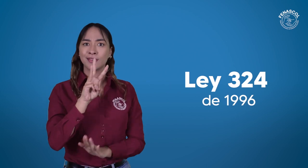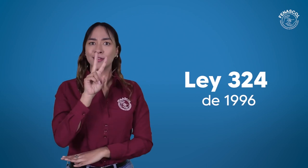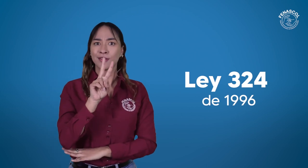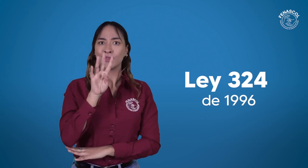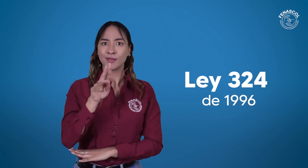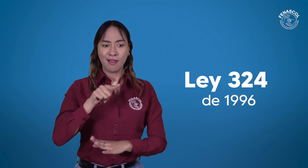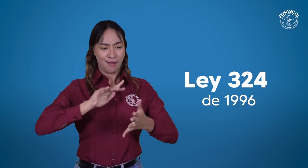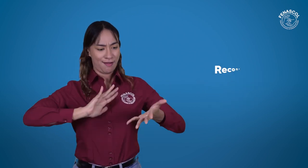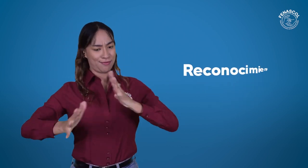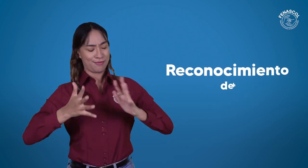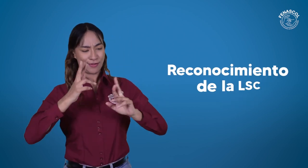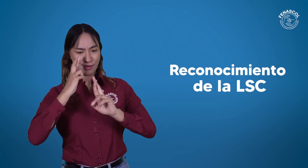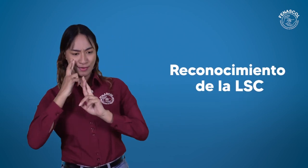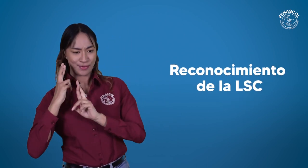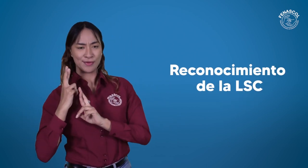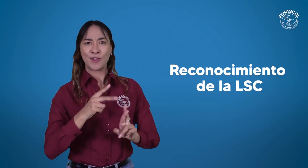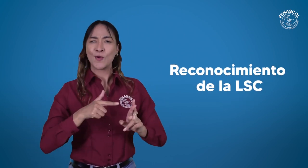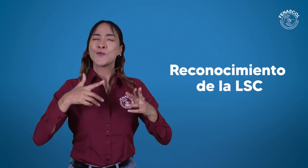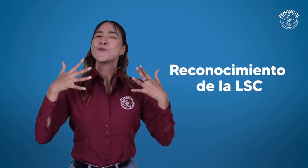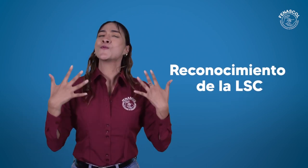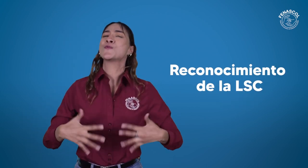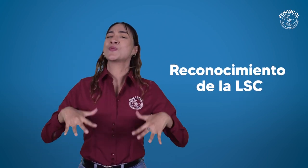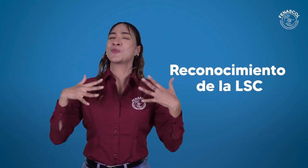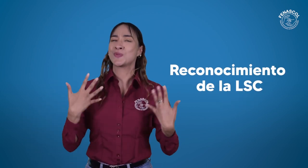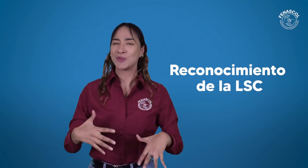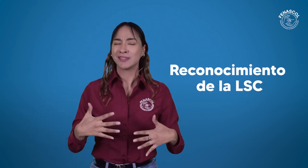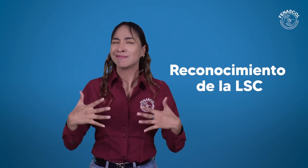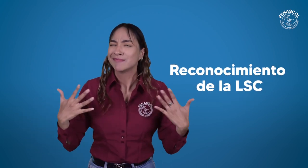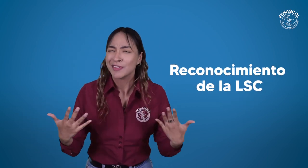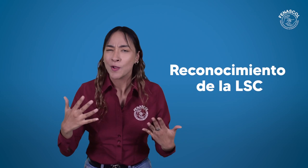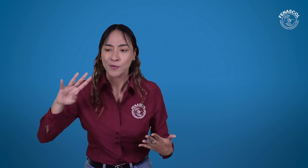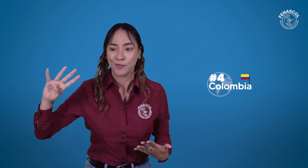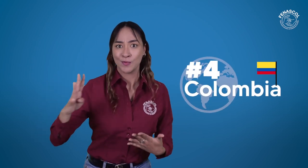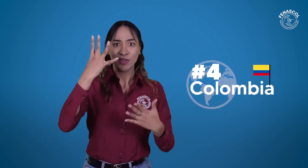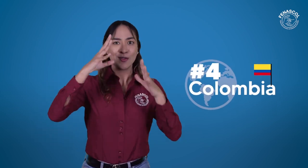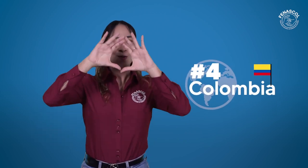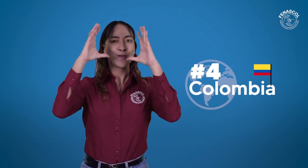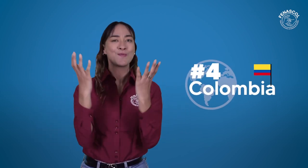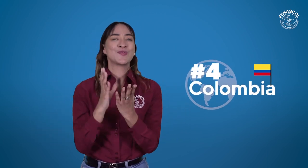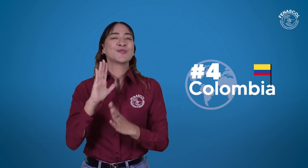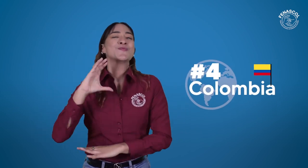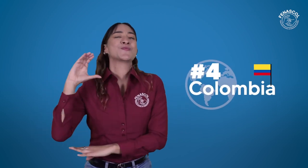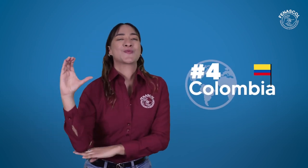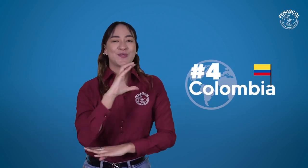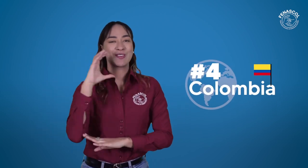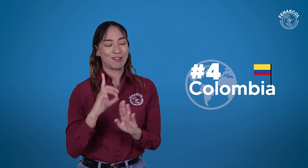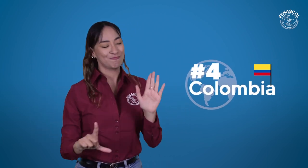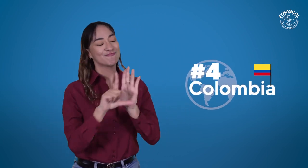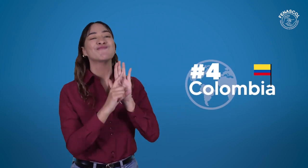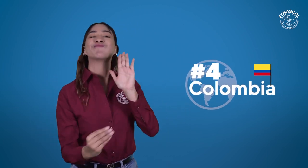324 en el año 1996, se logró el reconocimiento de la lengua de señas colombiana. ¡Uf! Siendo Colombia el cuarto país